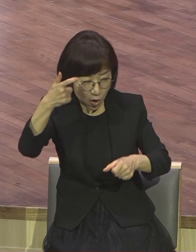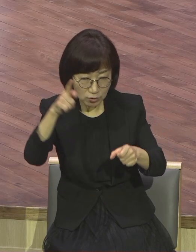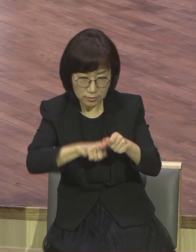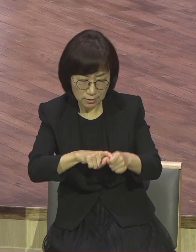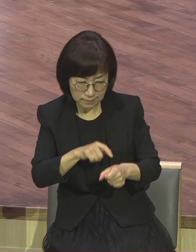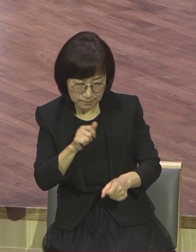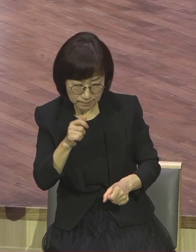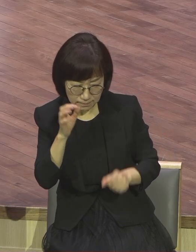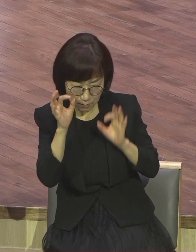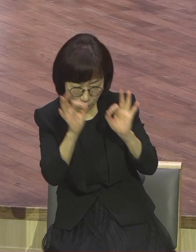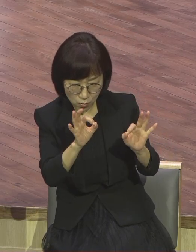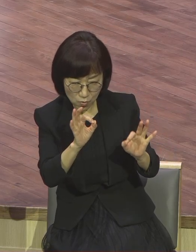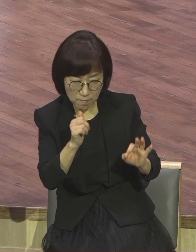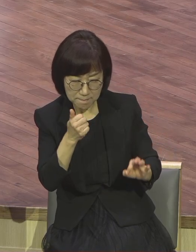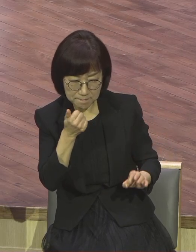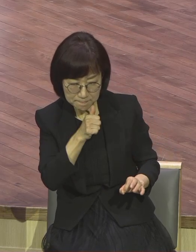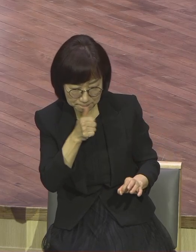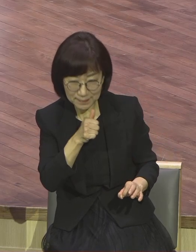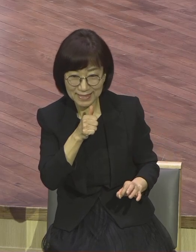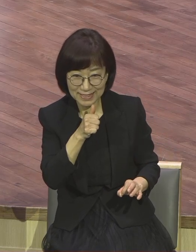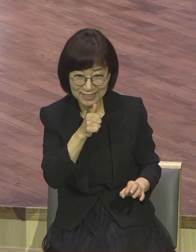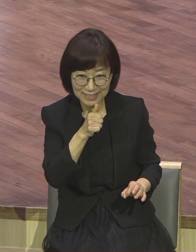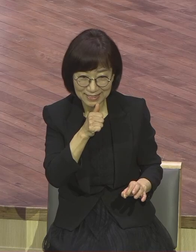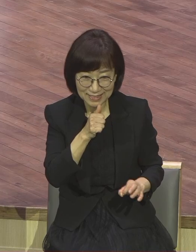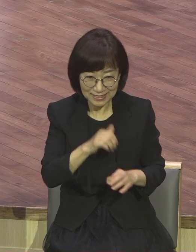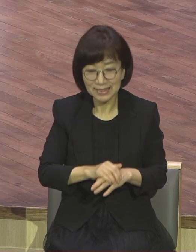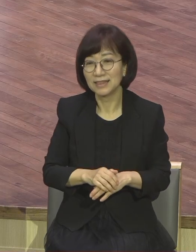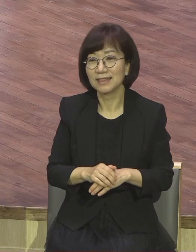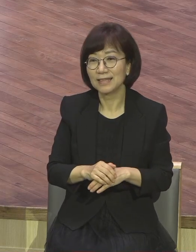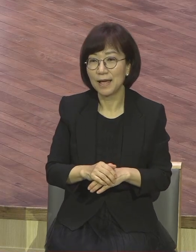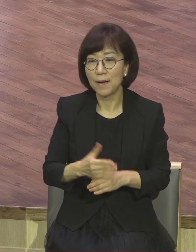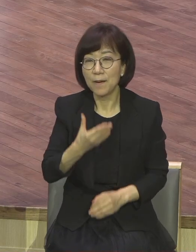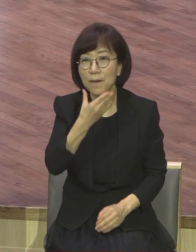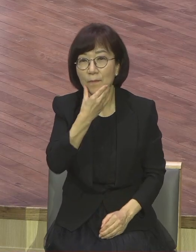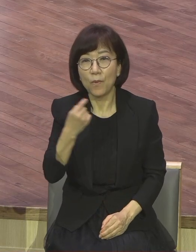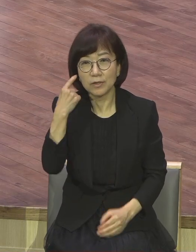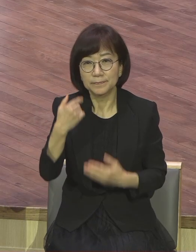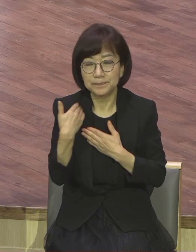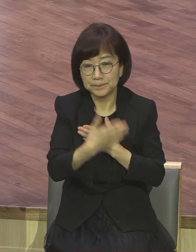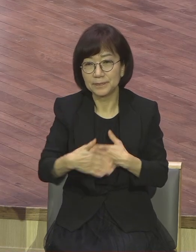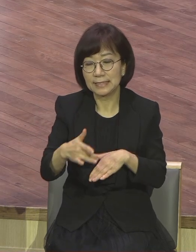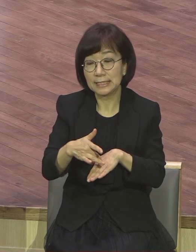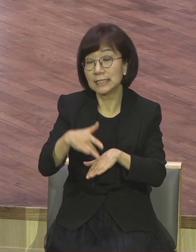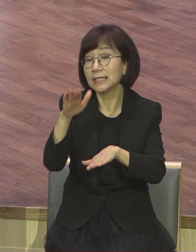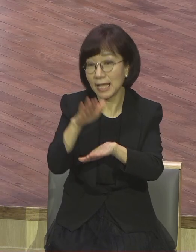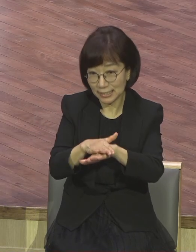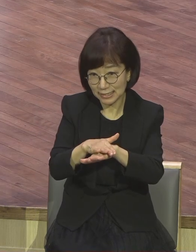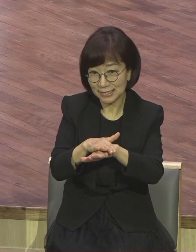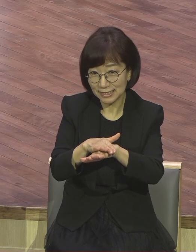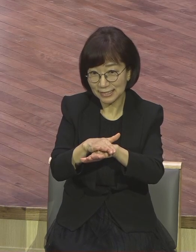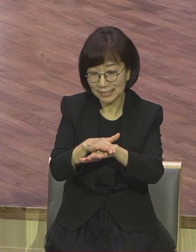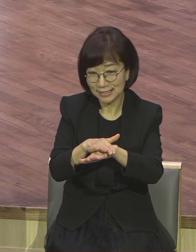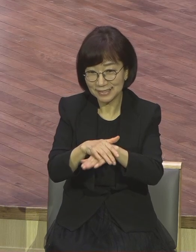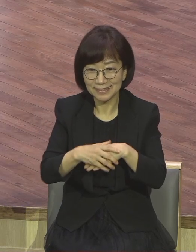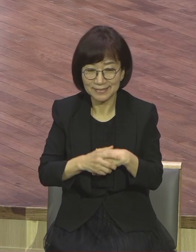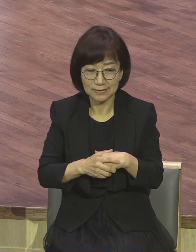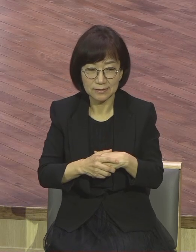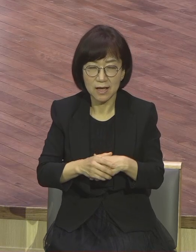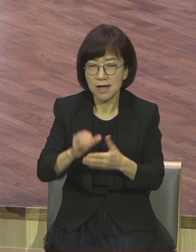영적으로 복음 체질로 체질로 그렇게 보는 것을 말합니다. 성령 충만 그래서 오직 그리스도 오직 하나의